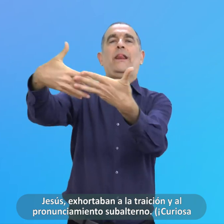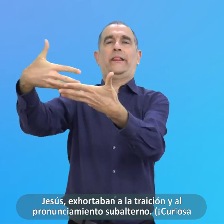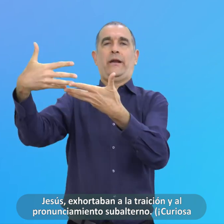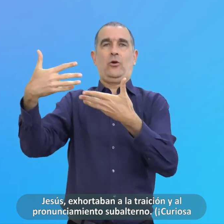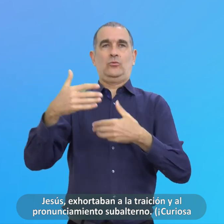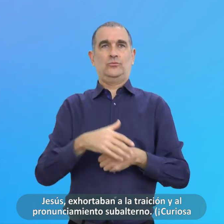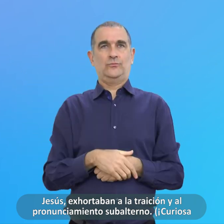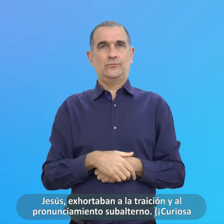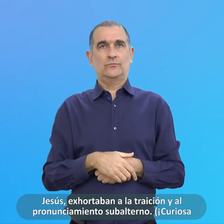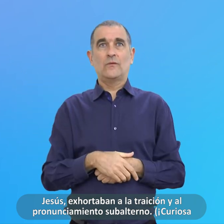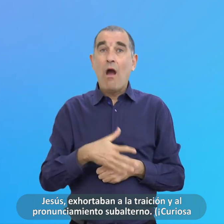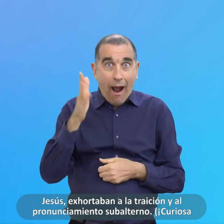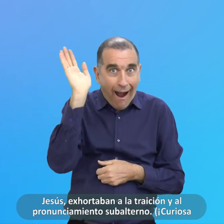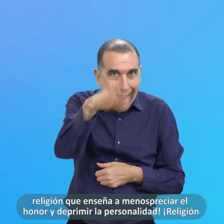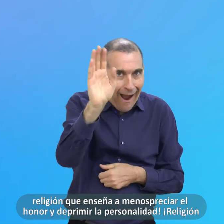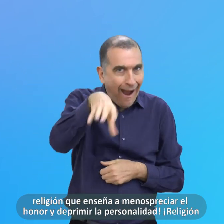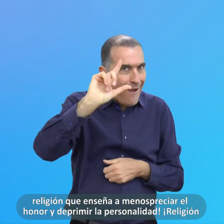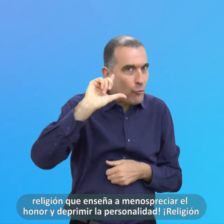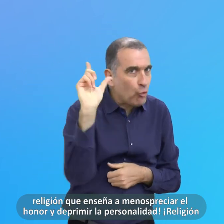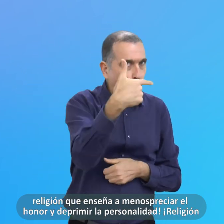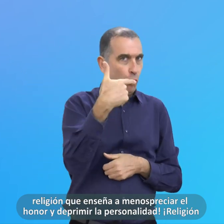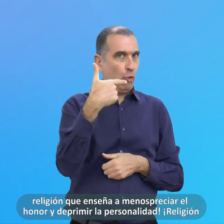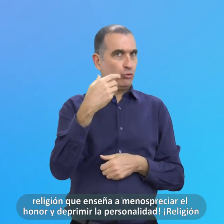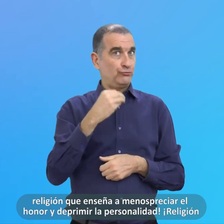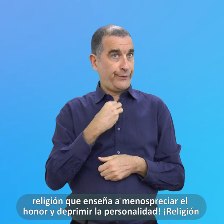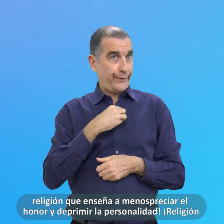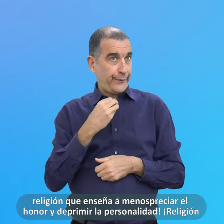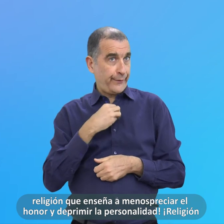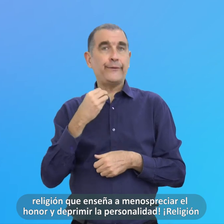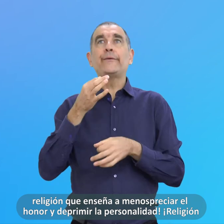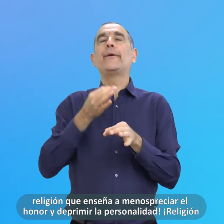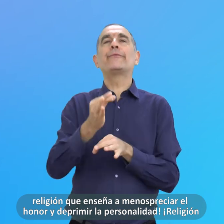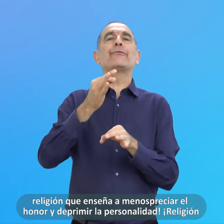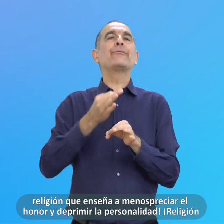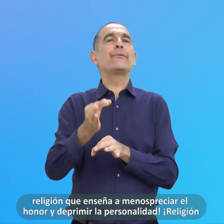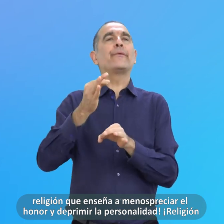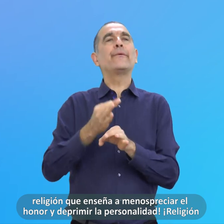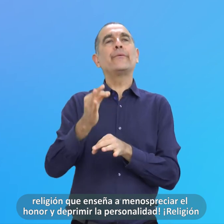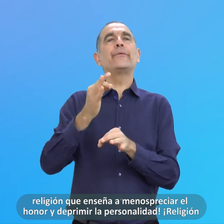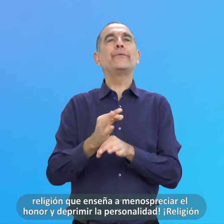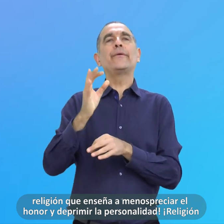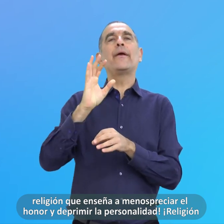Curiosa Religión Que Enseña A Menospreciar El Honor